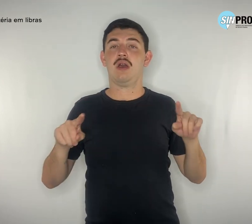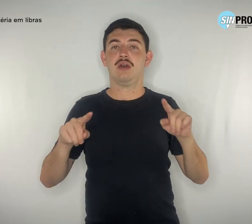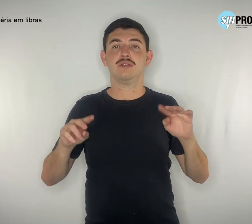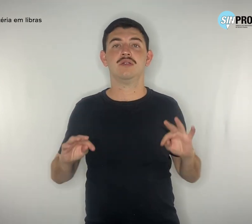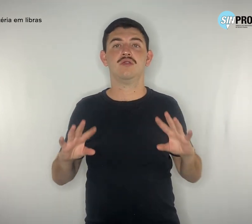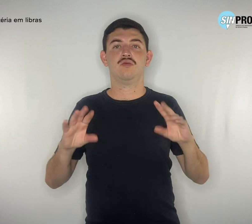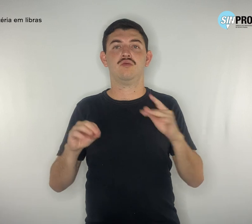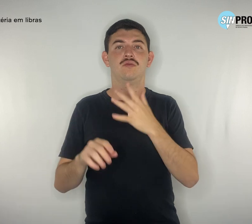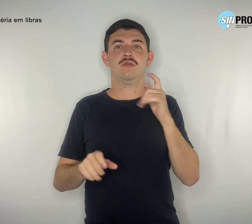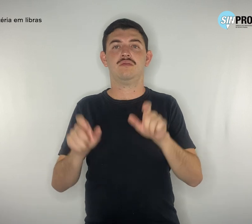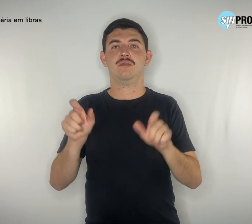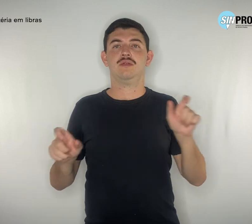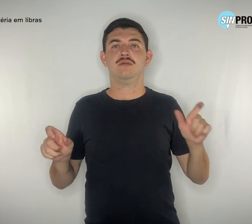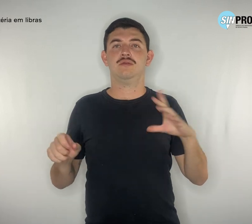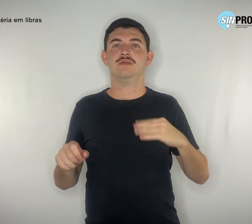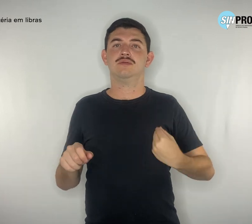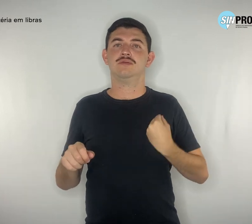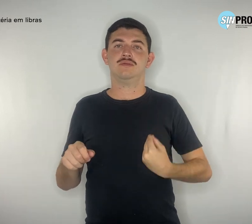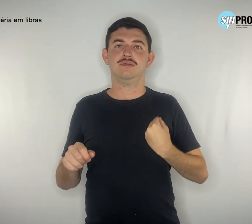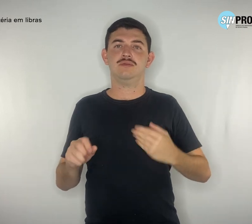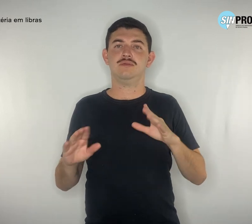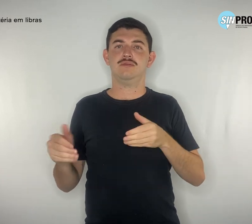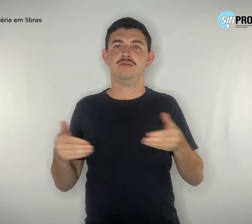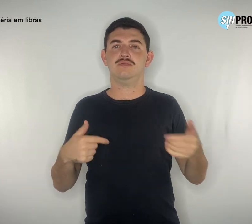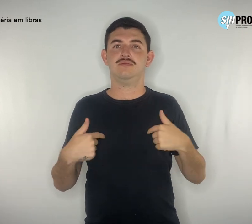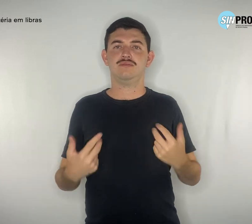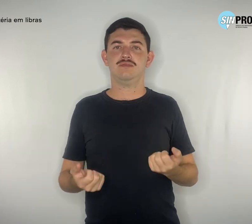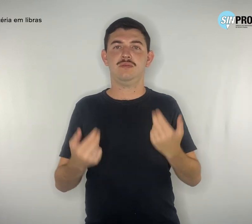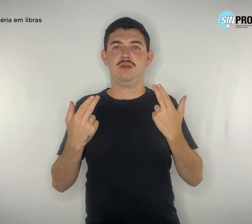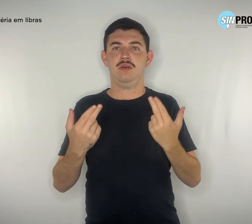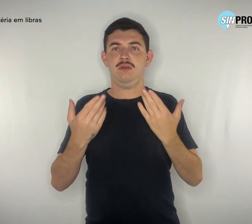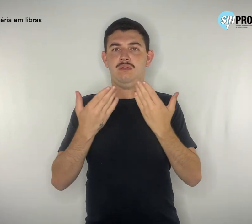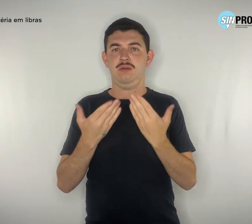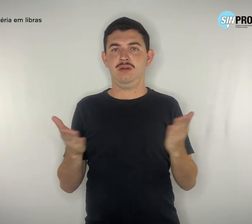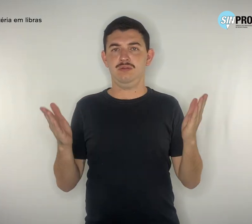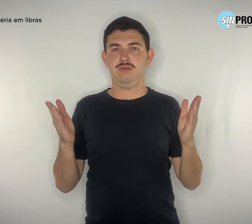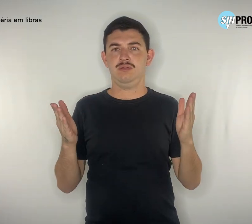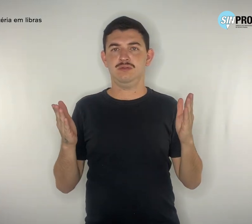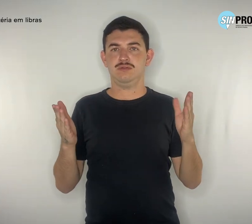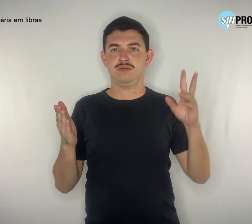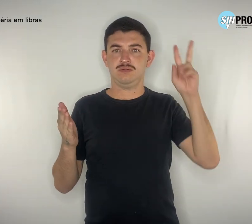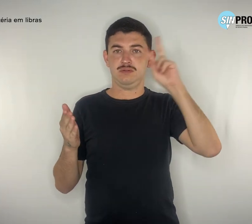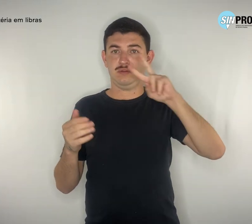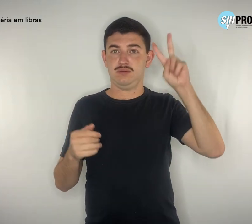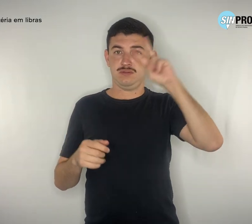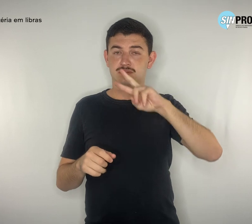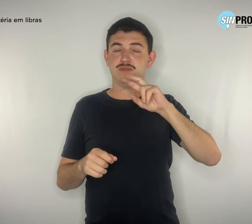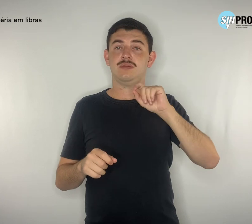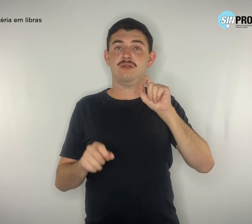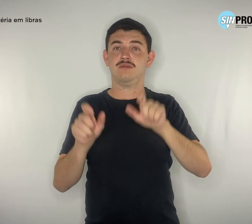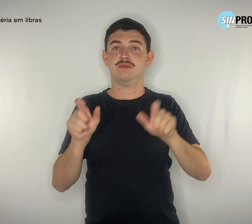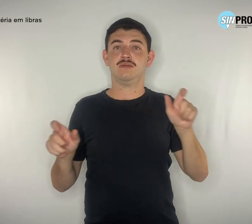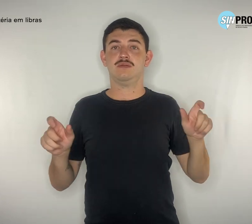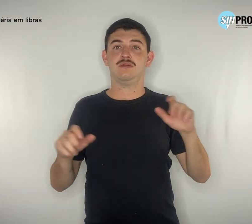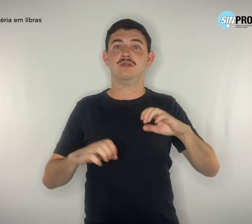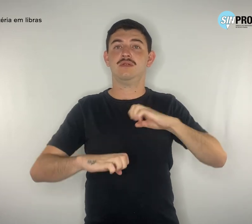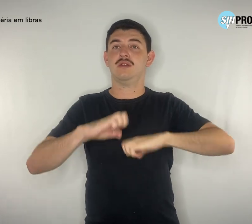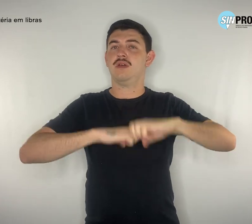está, começo dizendo isso para lembrar que a EAP é resultado de uma luta